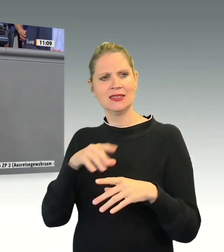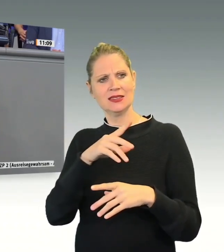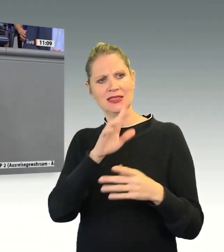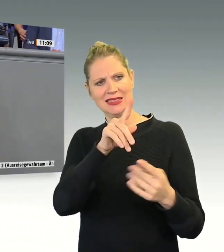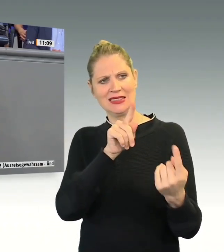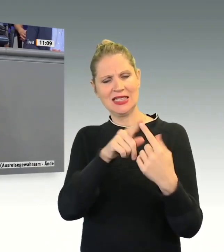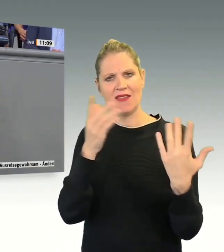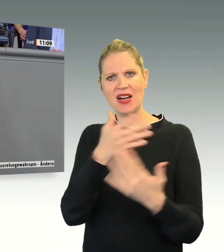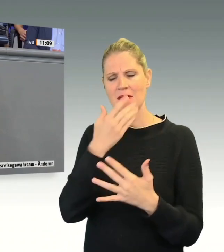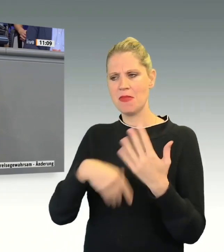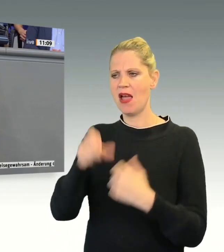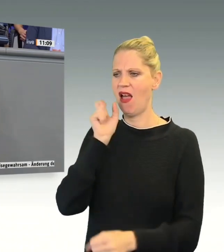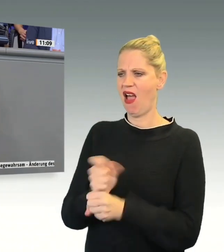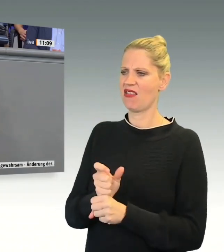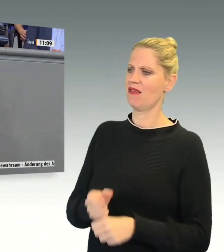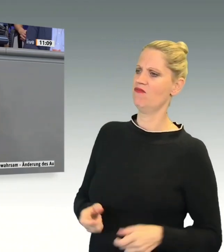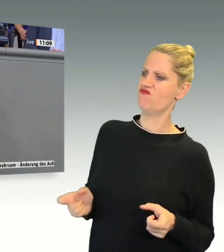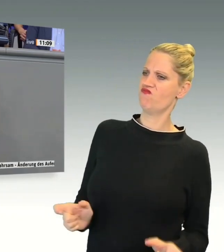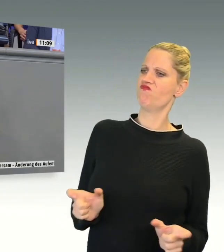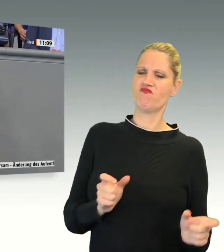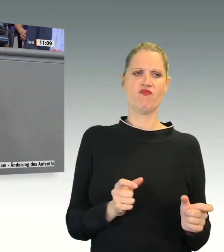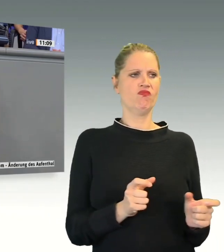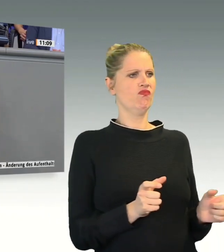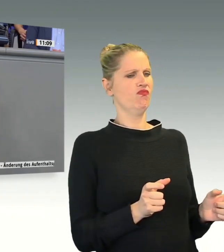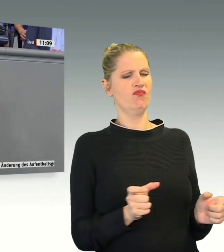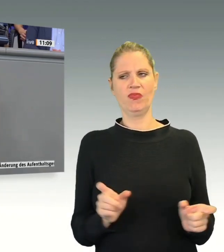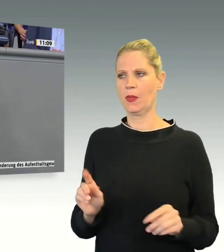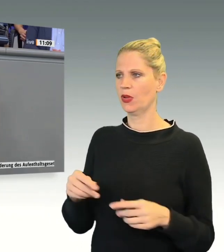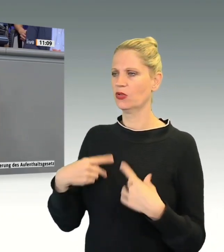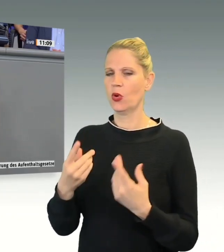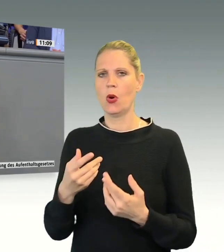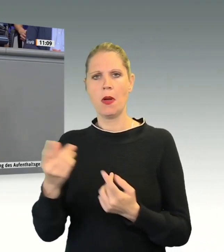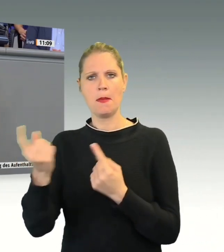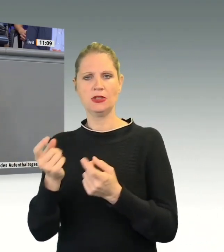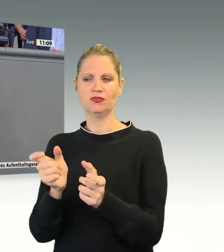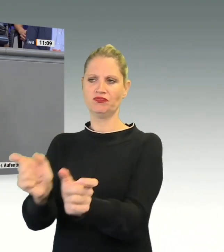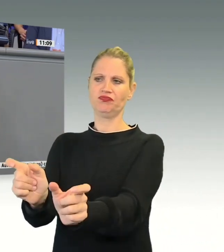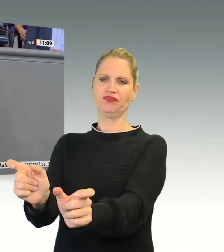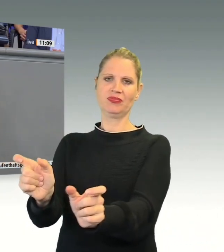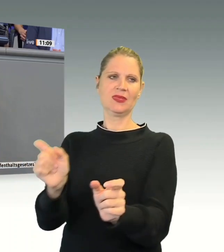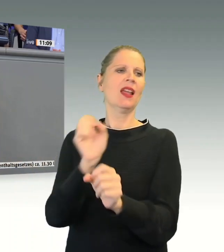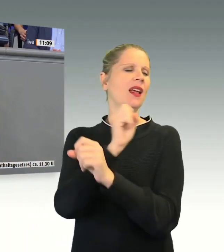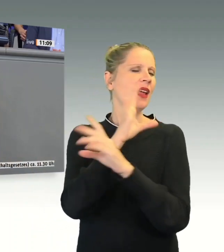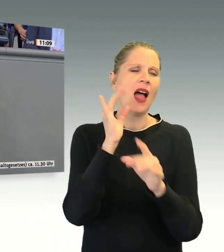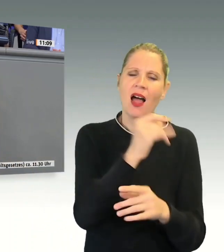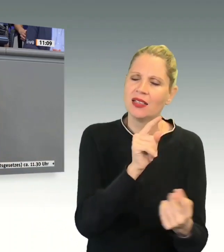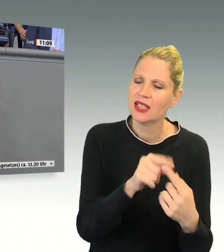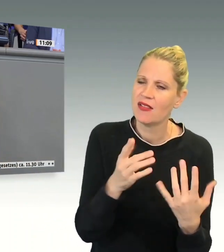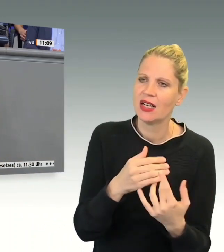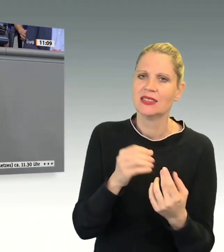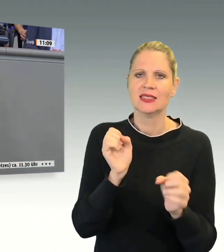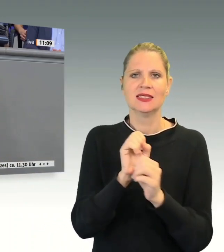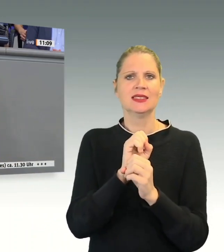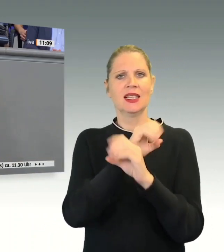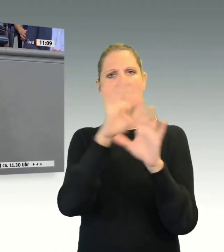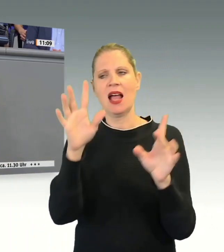diesem Land vergraulen. Es geht Ihnen darum, das Signal auszusenden, wer hierher kommt, der ist hier nicht